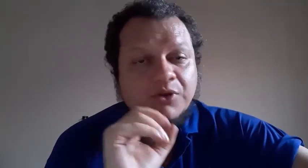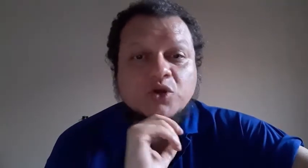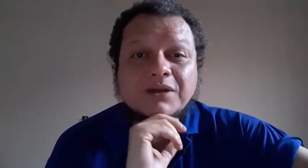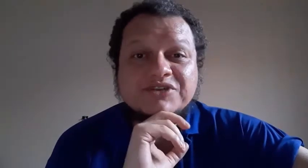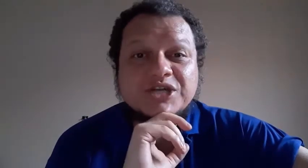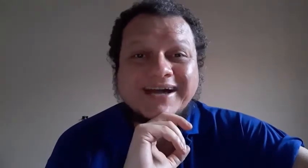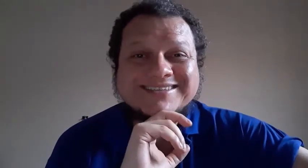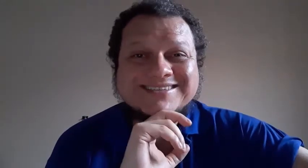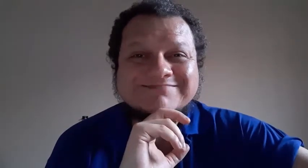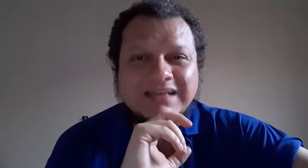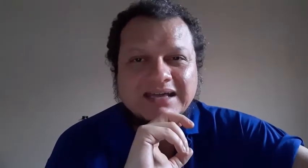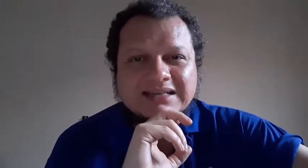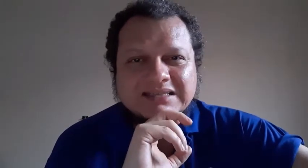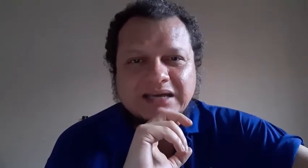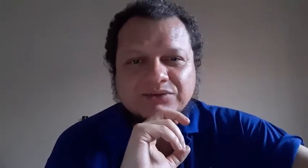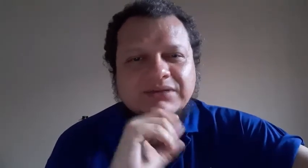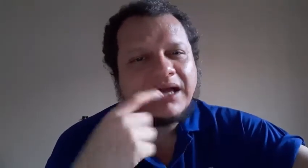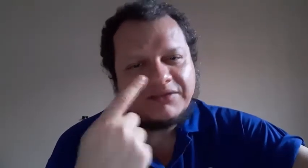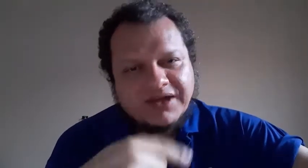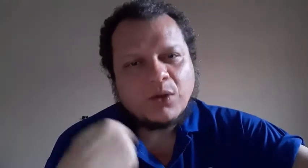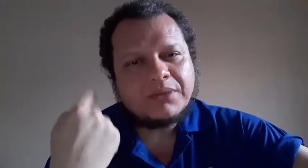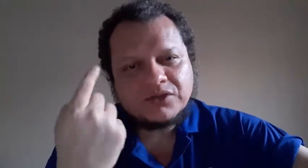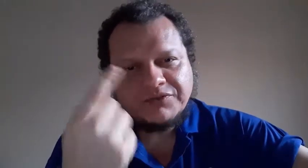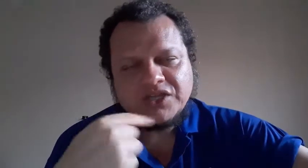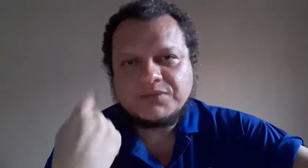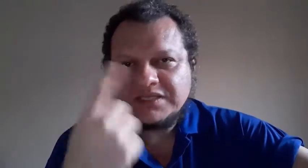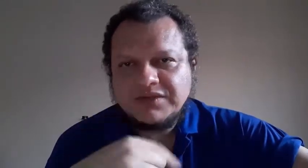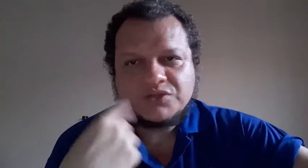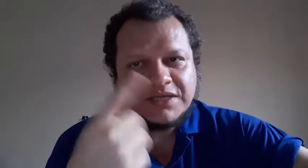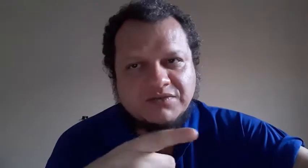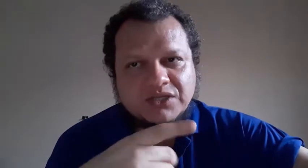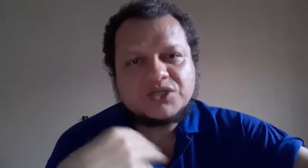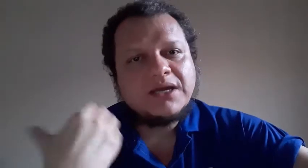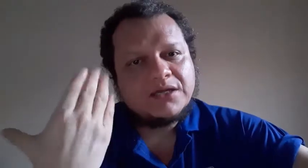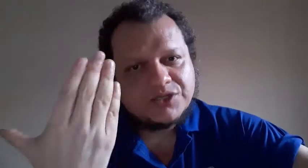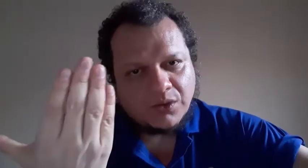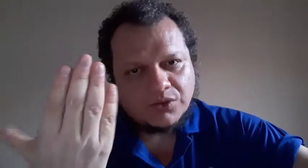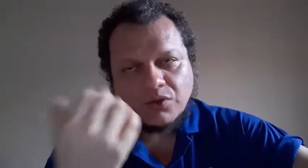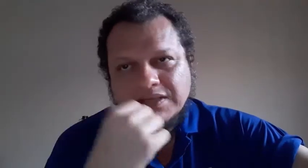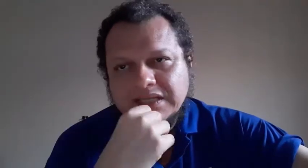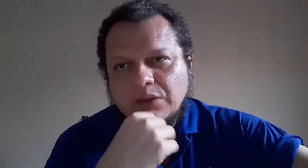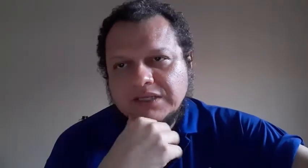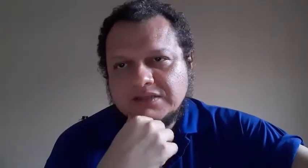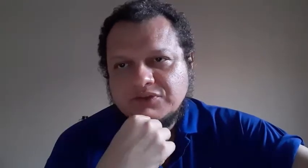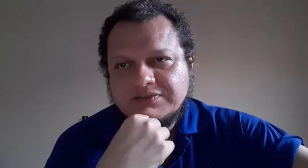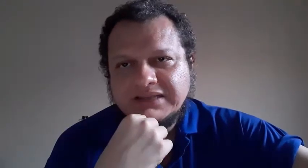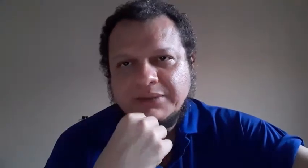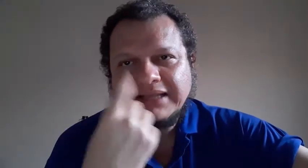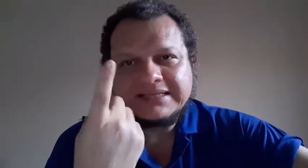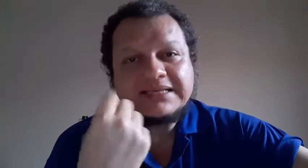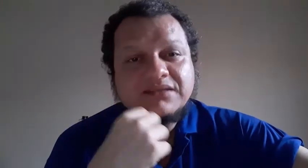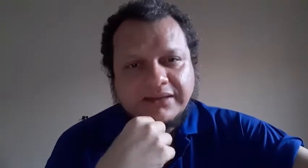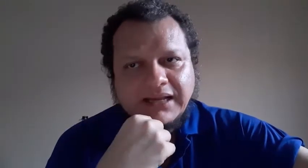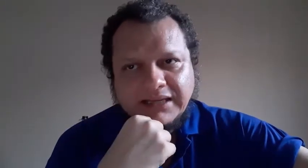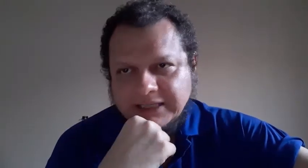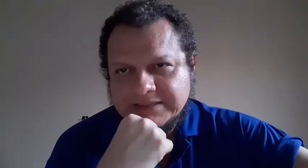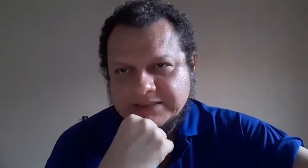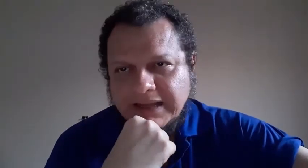pode cobrar 20 reais. Certo? E aí, vai cobrando 20 mais 20 mais 20, de acordo com as laudas que você vai trabalhar dessas 30 linhas, tá?